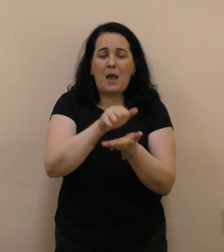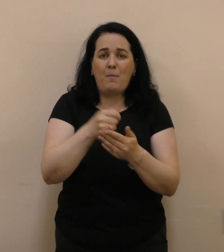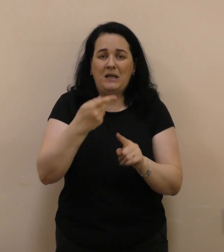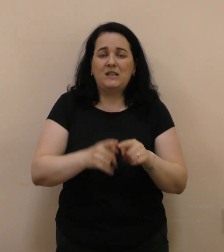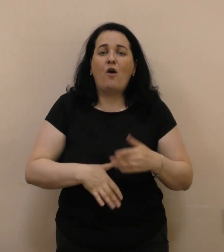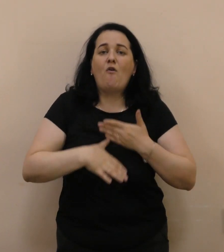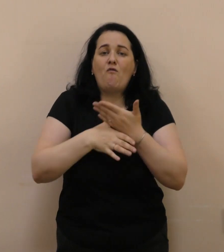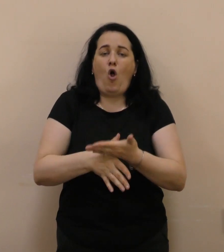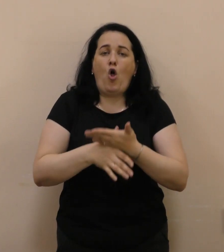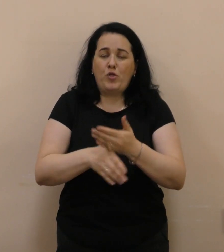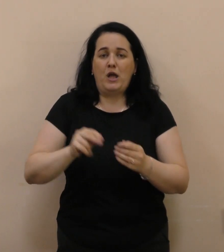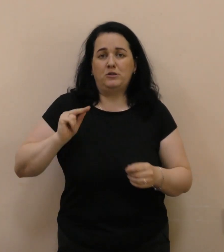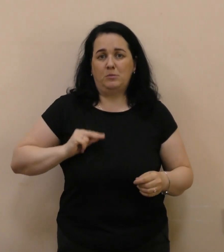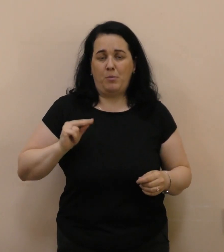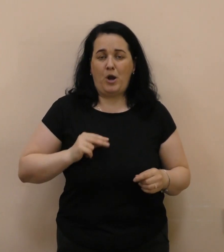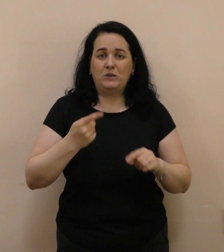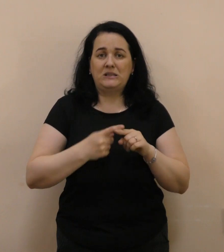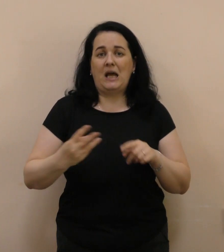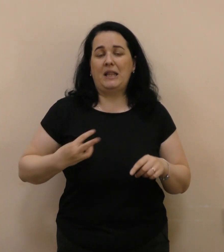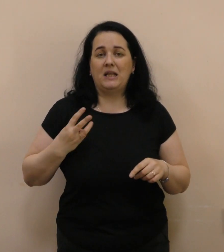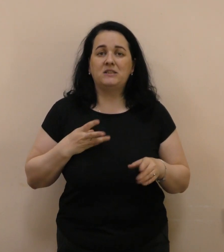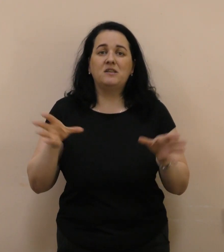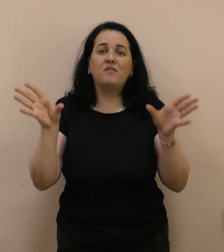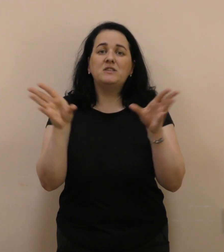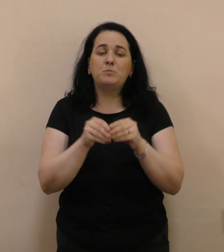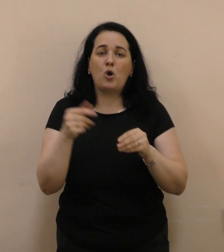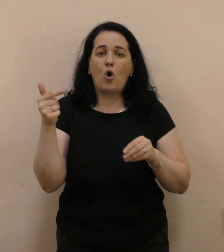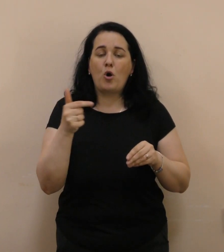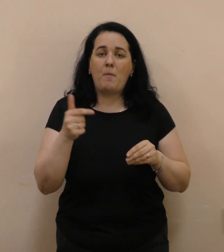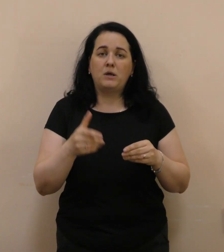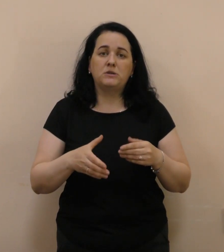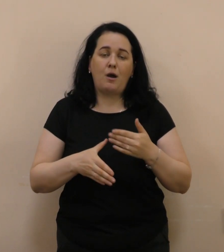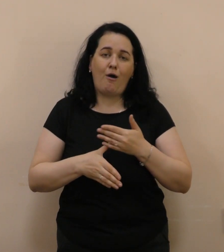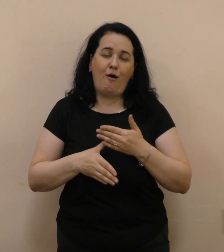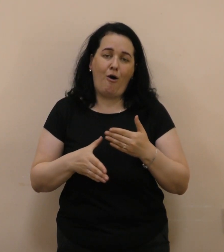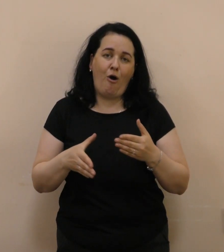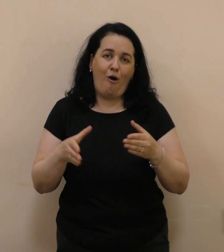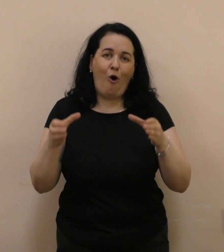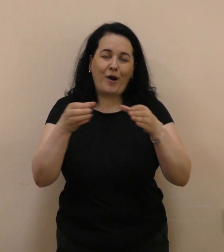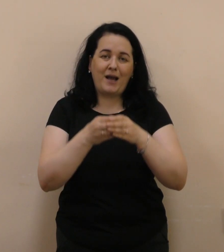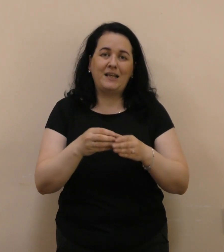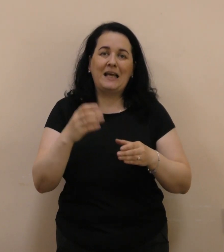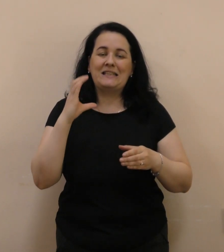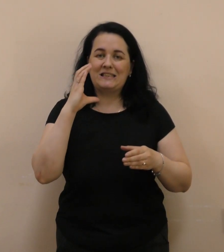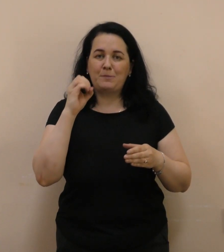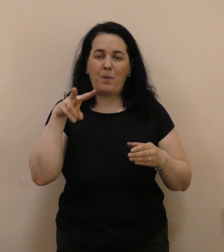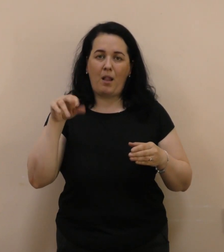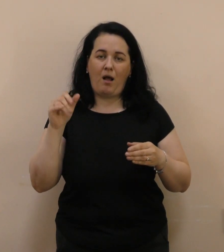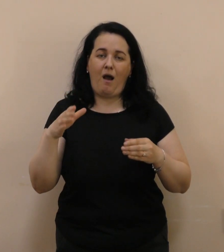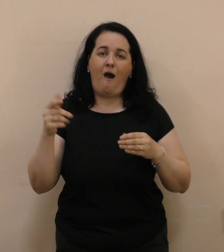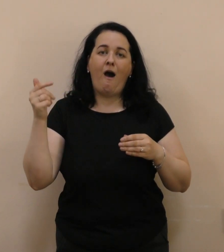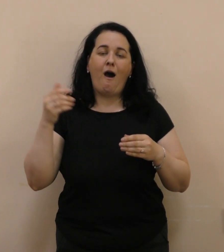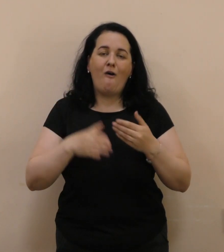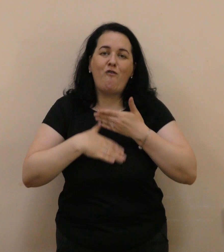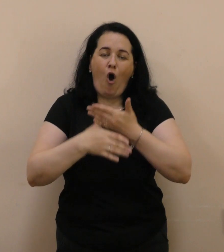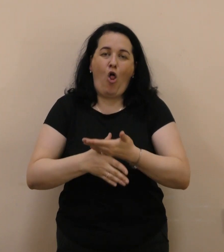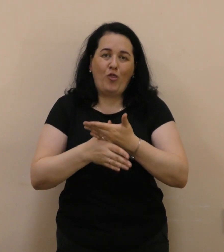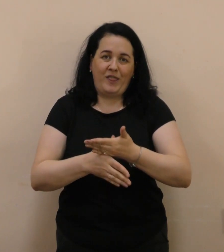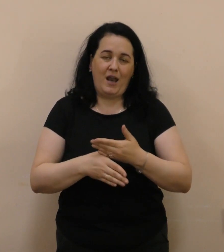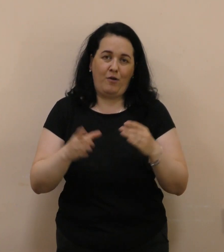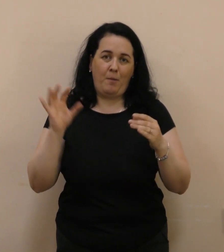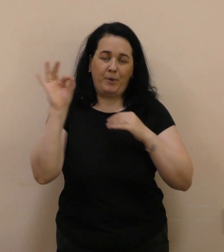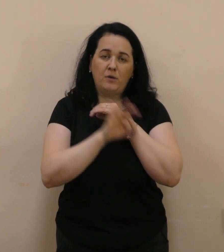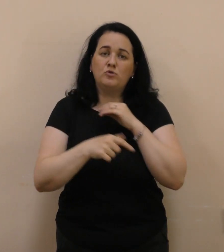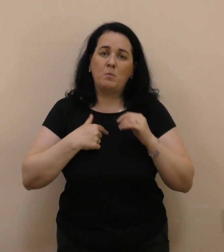волонтерською працею. Ця ініціатива спільна з громадською організацією «Спілка волонтерів Прикарпаття» теж засвідчує, що ми в цьому напрямку